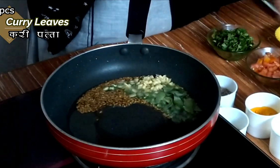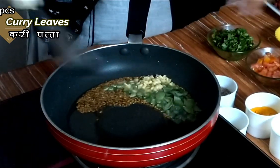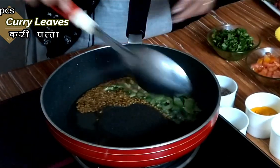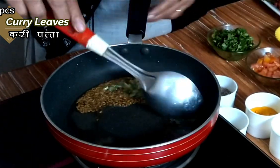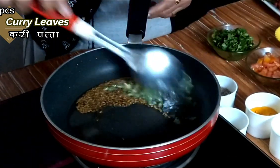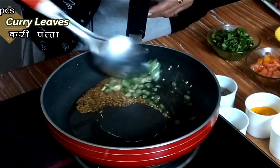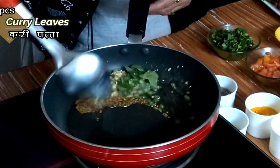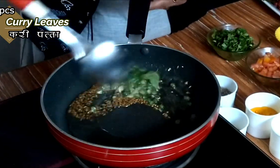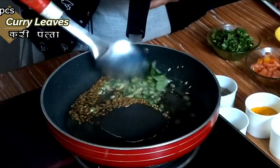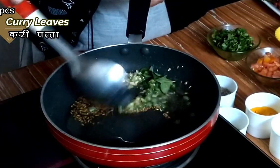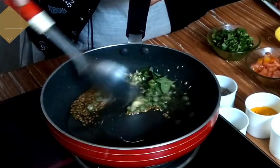फ्राय कर लेंगे